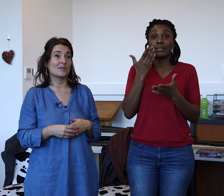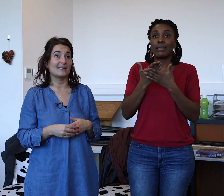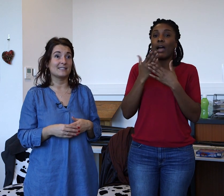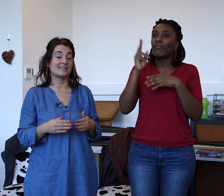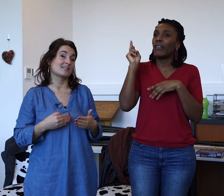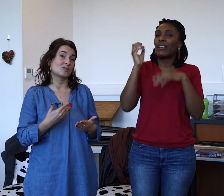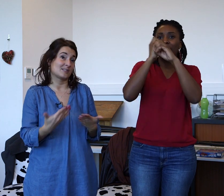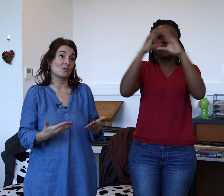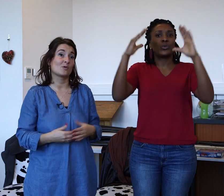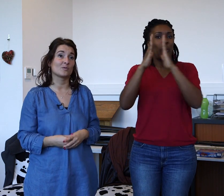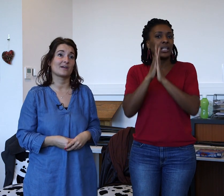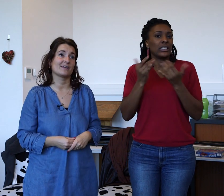l'église et c'est ce à quoi on travaille.